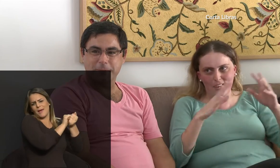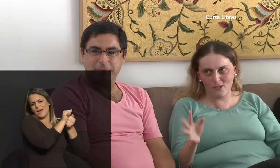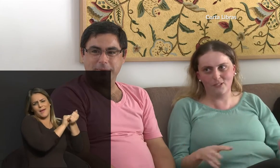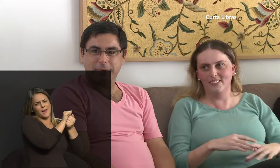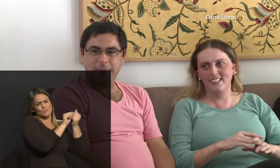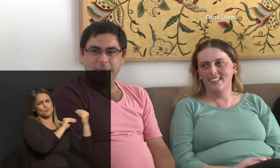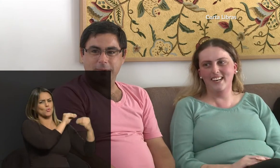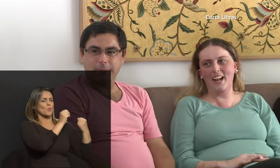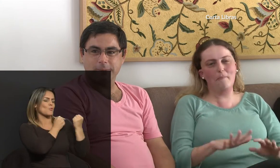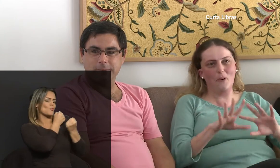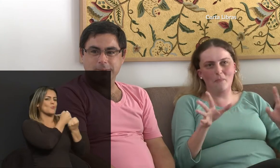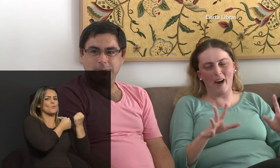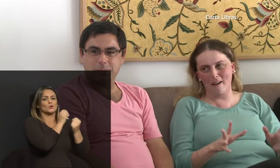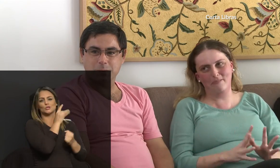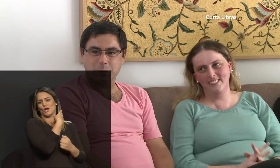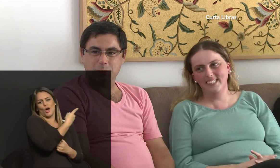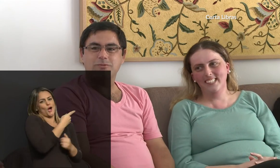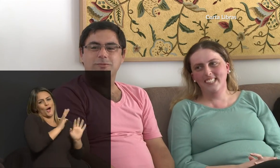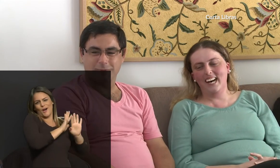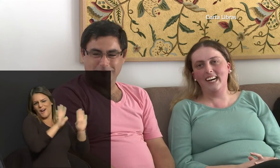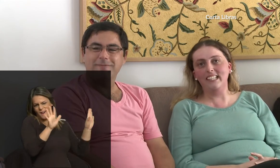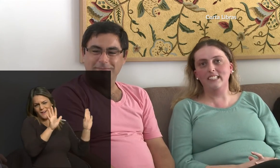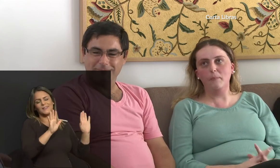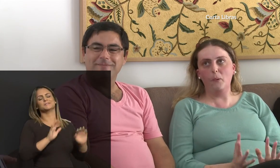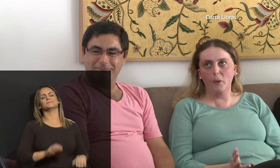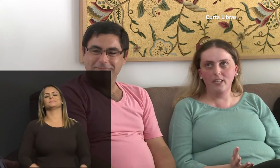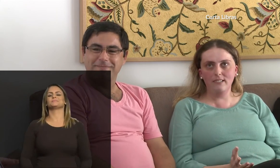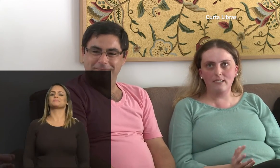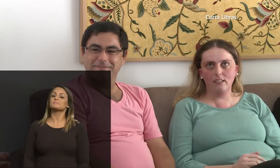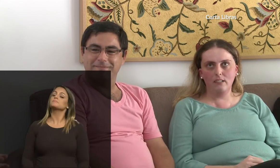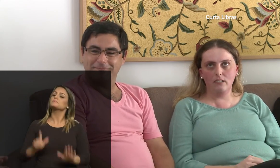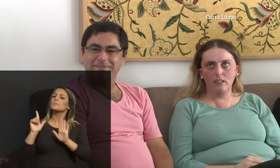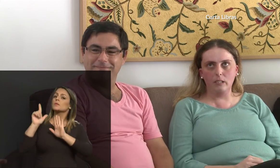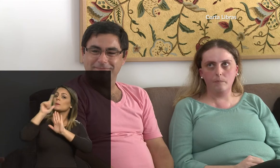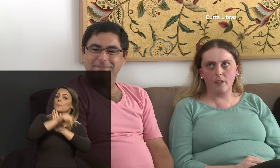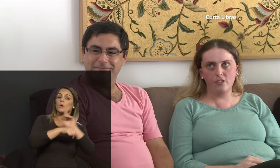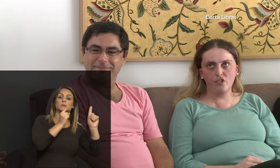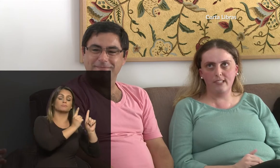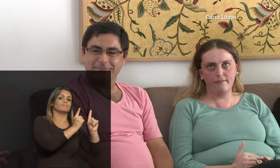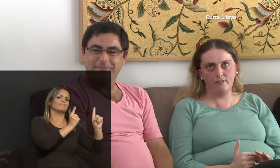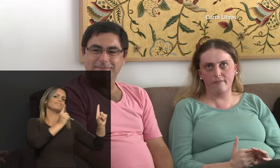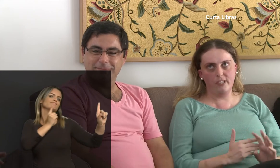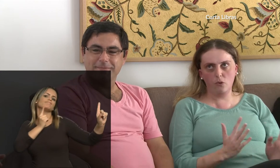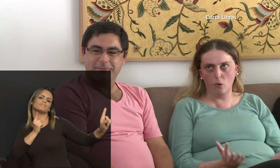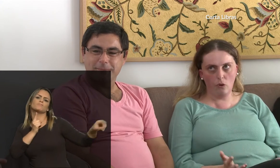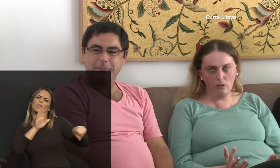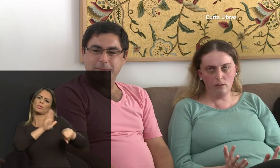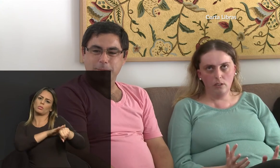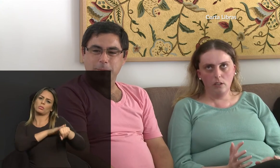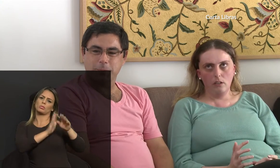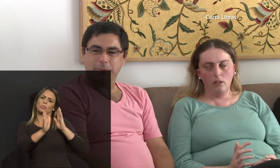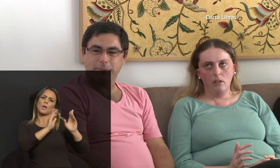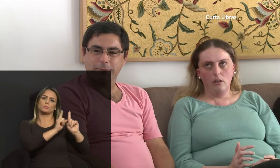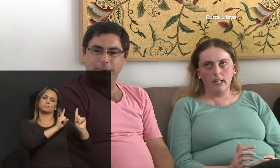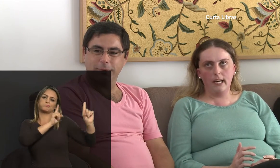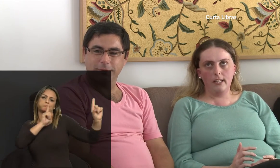gente era só massa, só beijo. Era pouco papo. Aí depois, a gente se afastou.